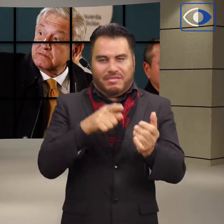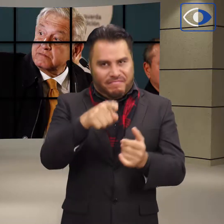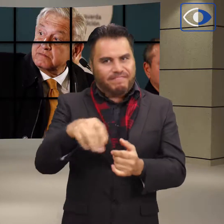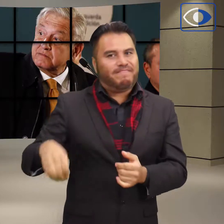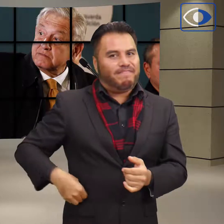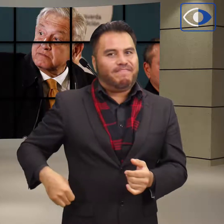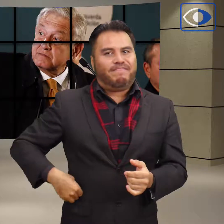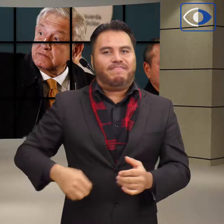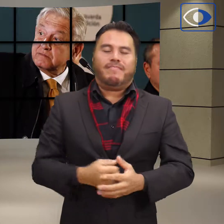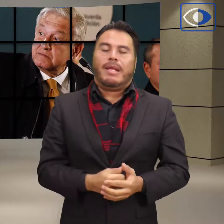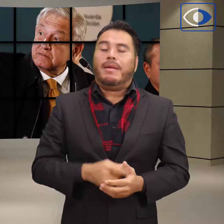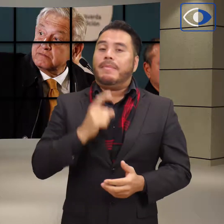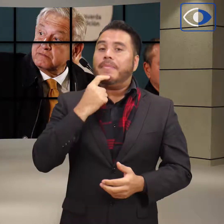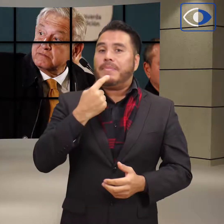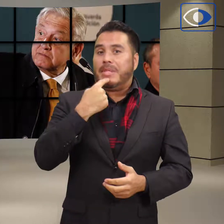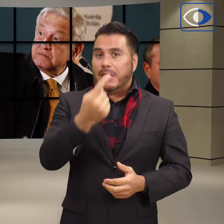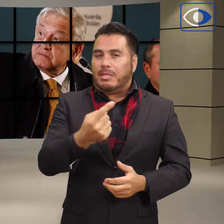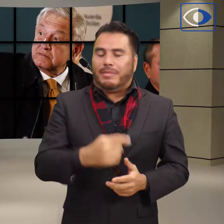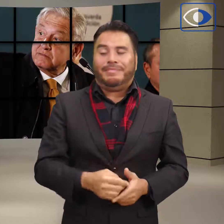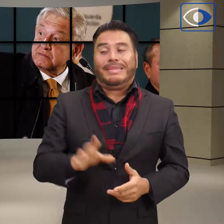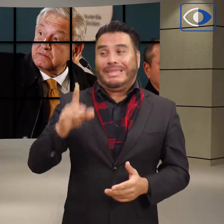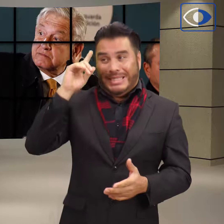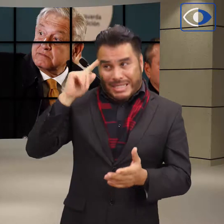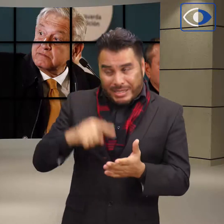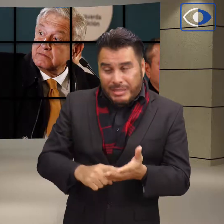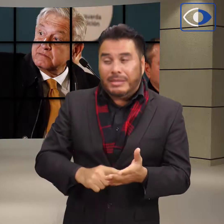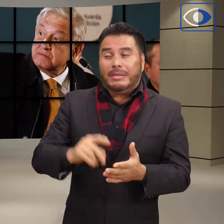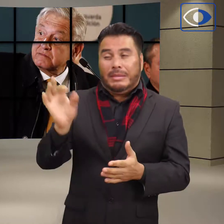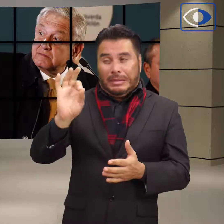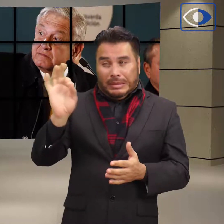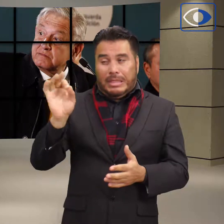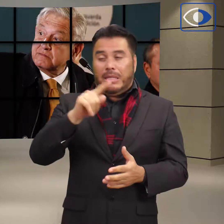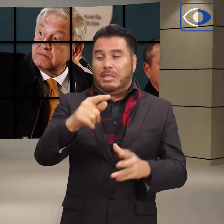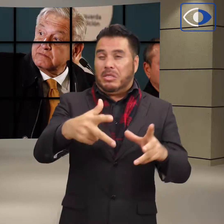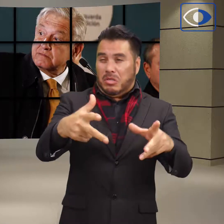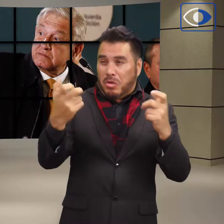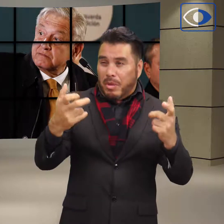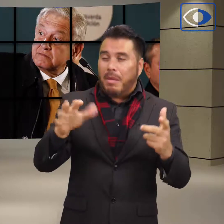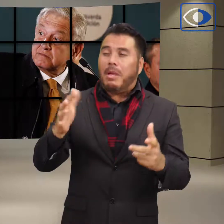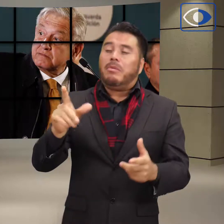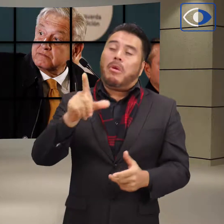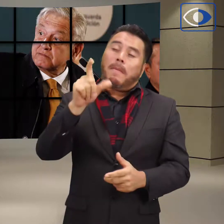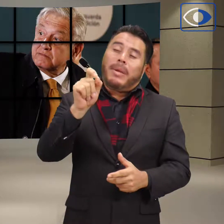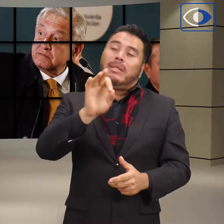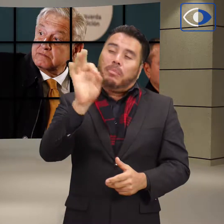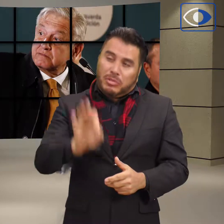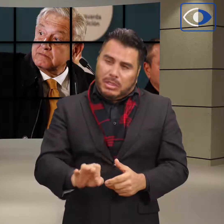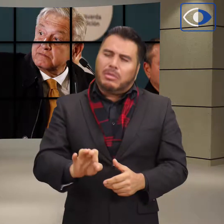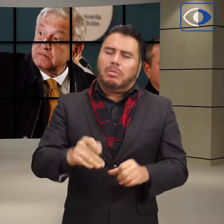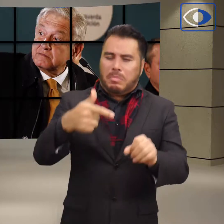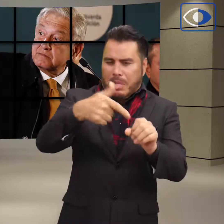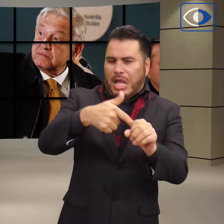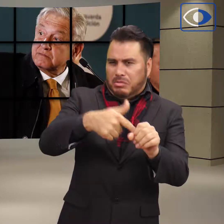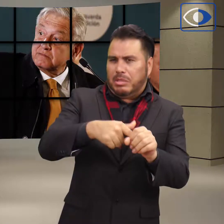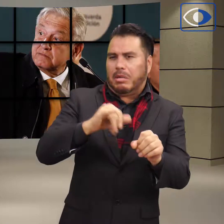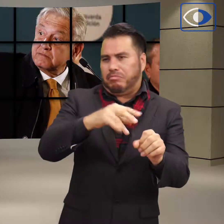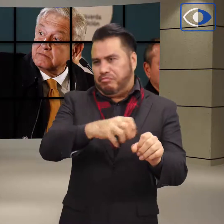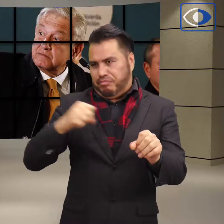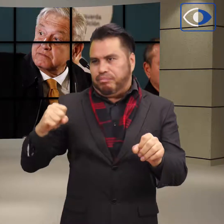El mandatario declaró, hay la hipótesis de que, de todo el robo de combustibles, solo el 20% se da con la ordeña de ductos,